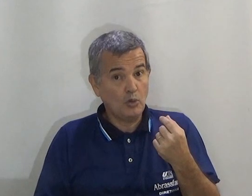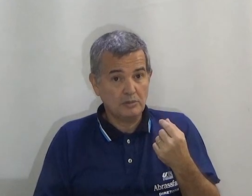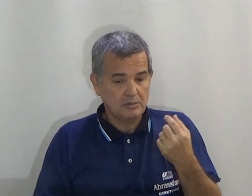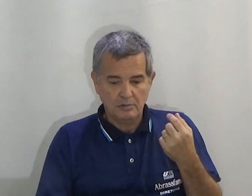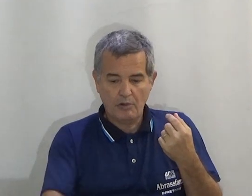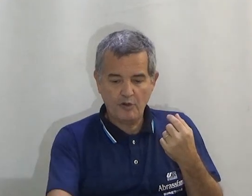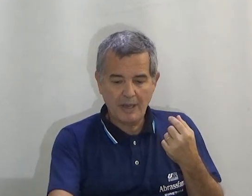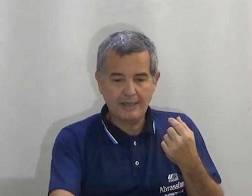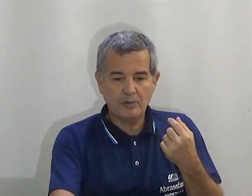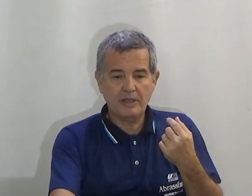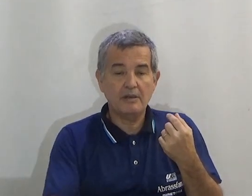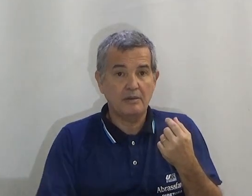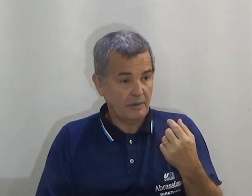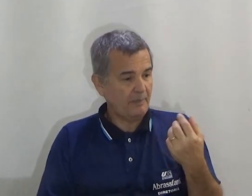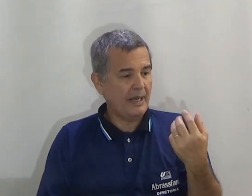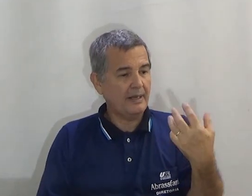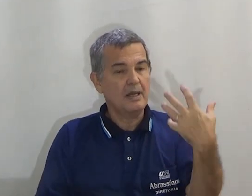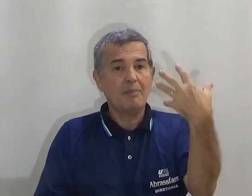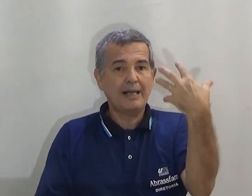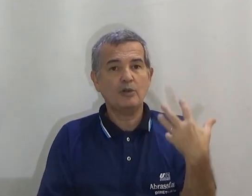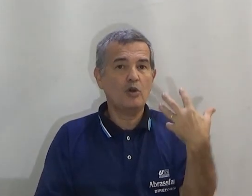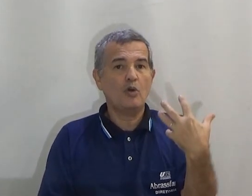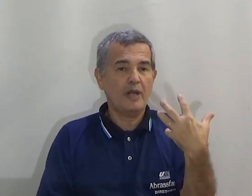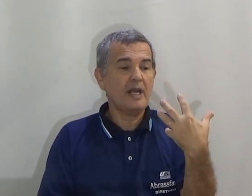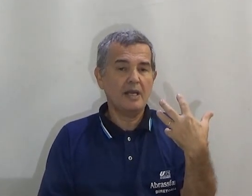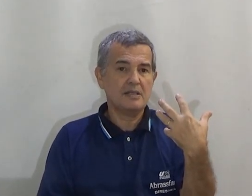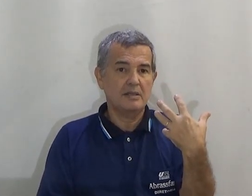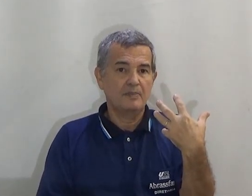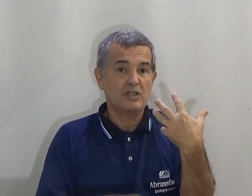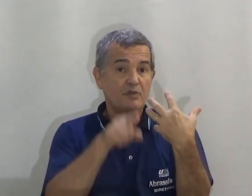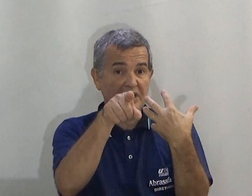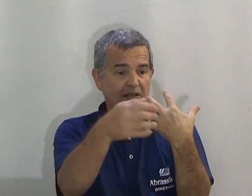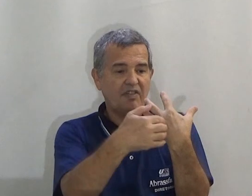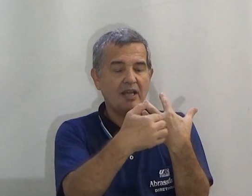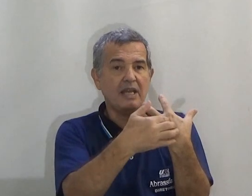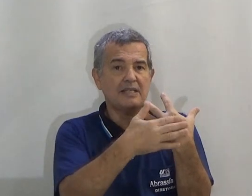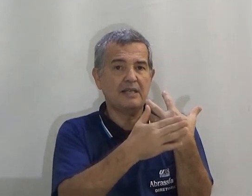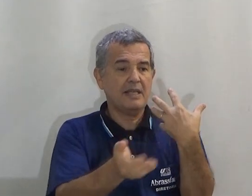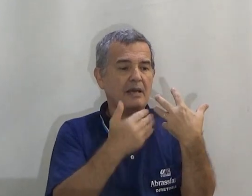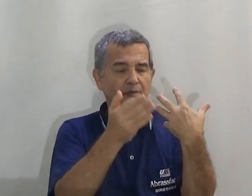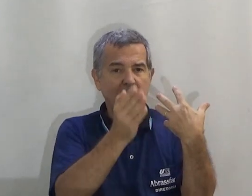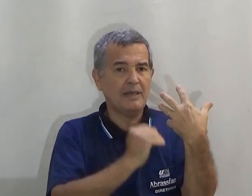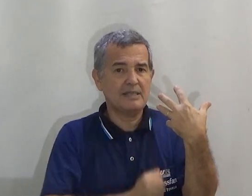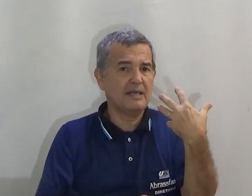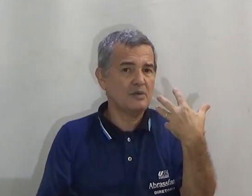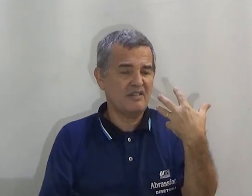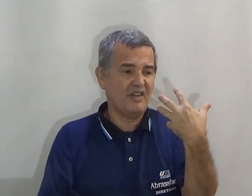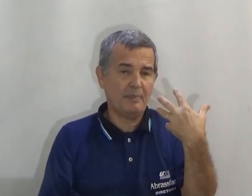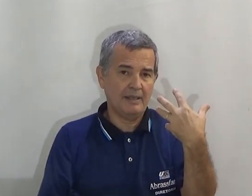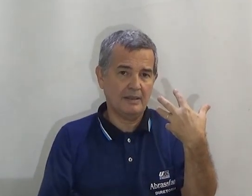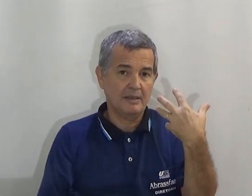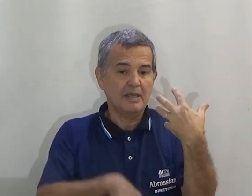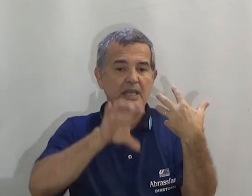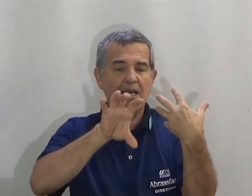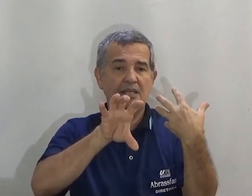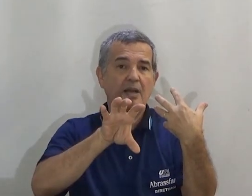Marcador. Qual foi o marcador aqui? Repare. Marcador eu coloquei esse. Se você tiver aí. Esse aqui é a melancia que não se vê